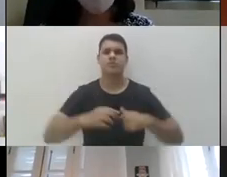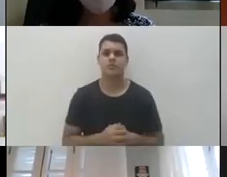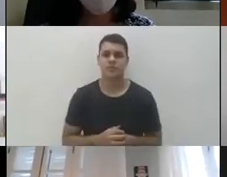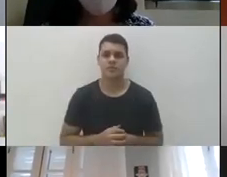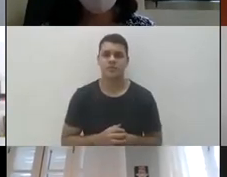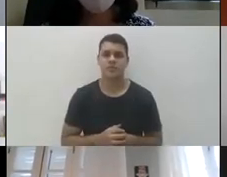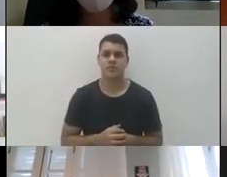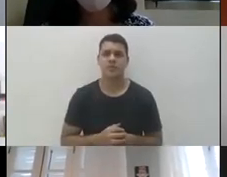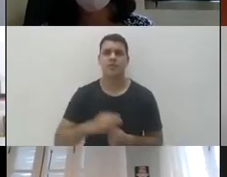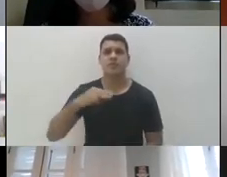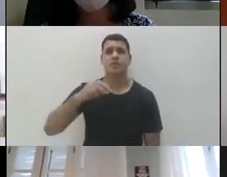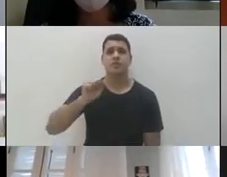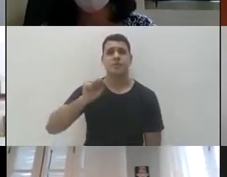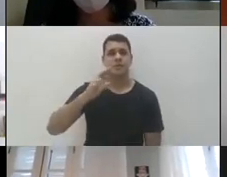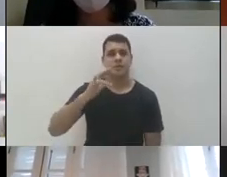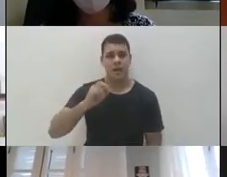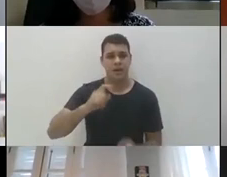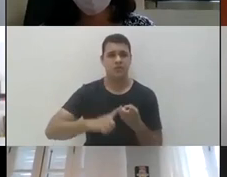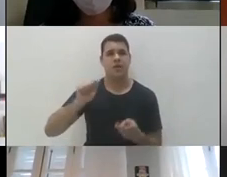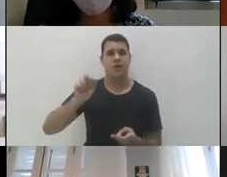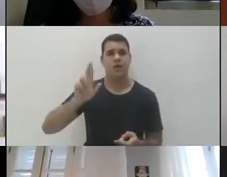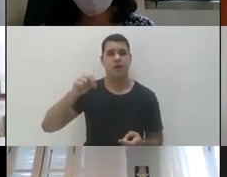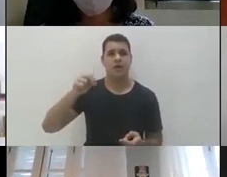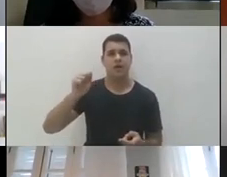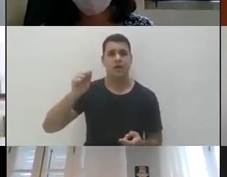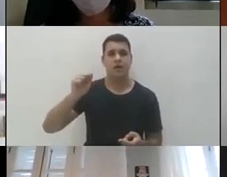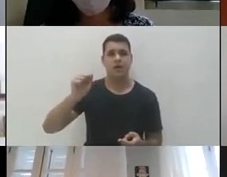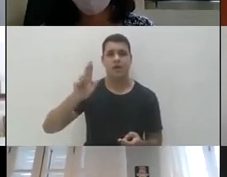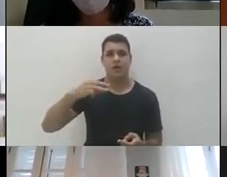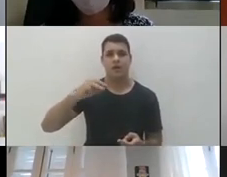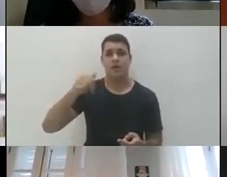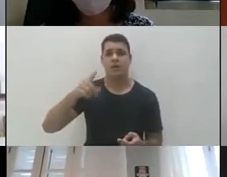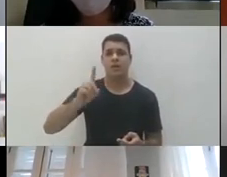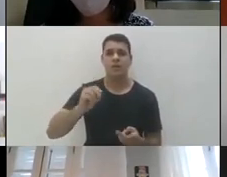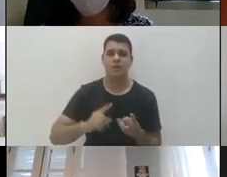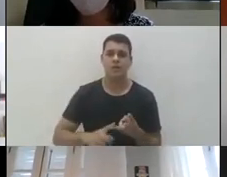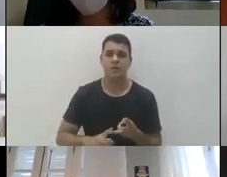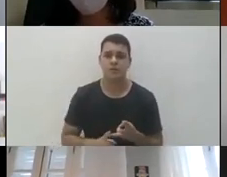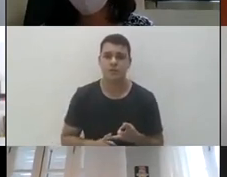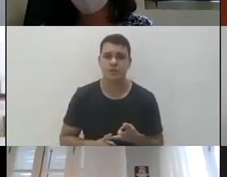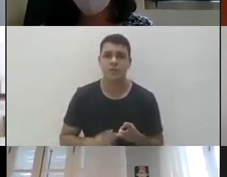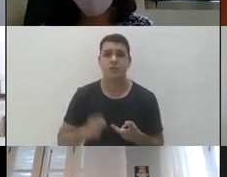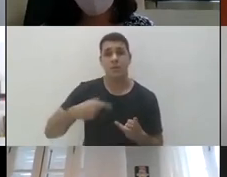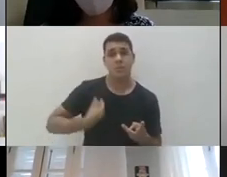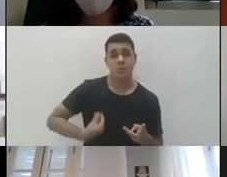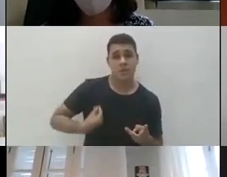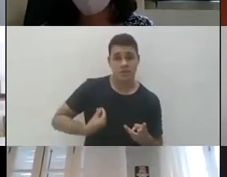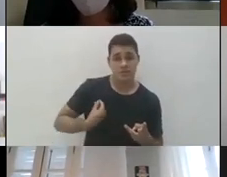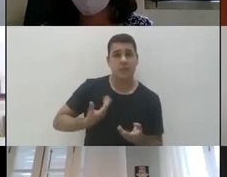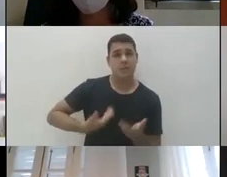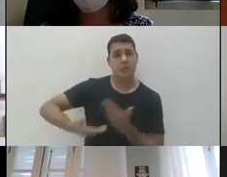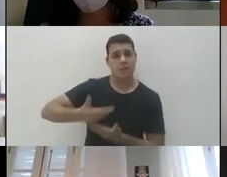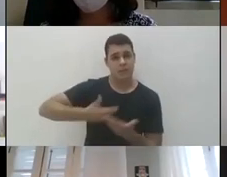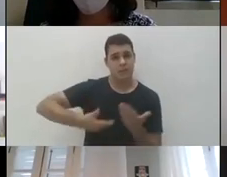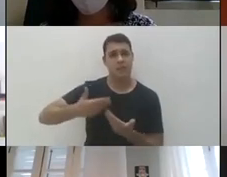Márcia, o Armando, a Tatiane, pelas apresentações, a todos que participaram, agradeço também ao Interprete de